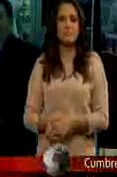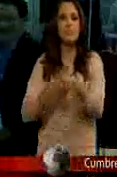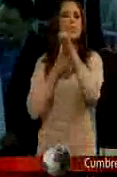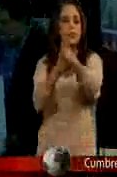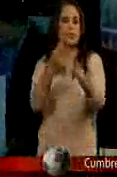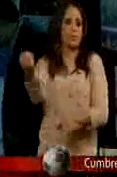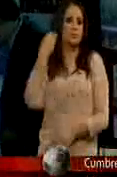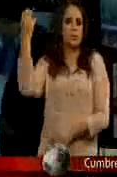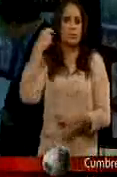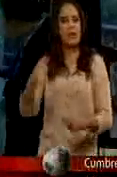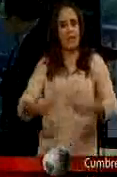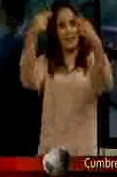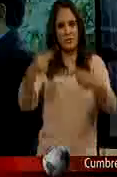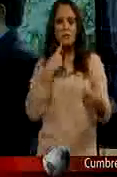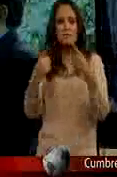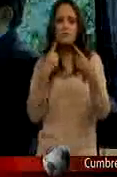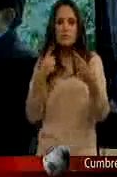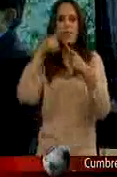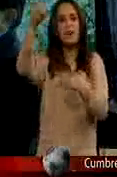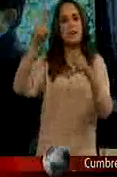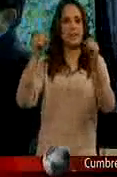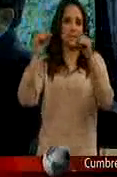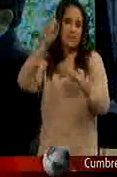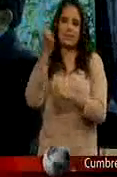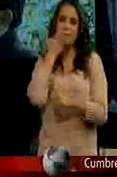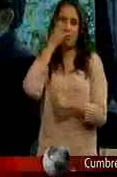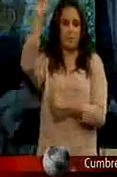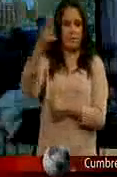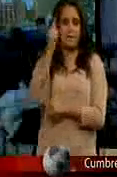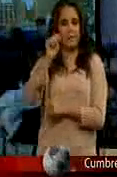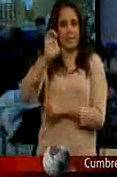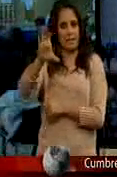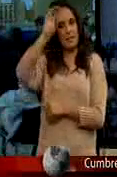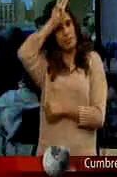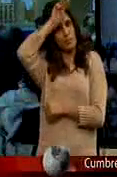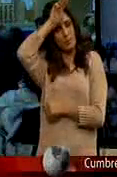Continúa La cumbre De negocios verdes En el Instituto Tecnológico De Estudios Superiores De Monterrey